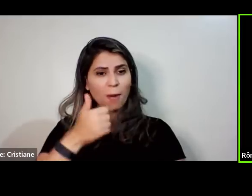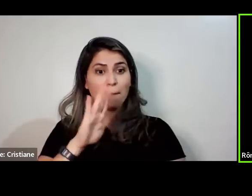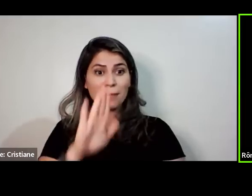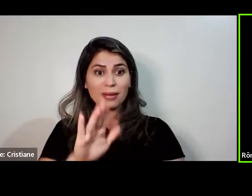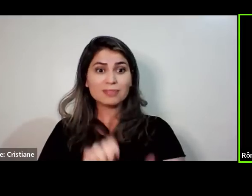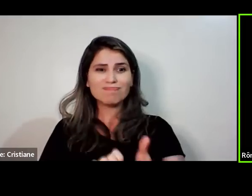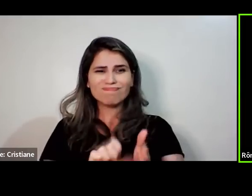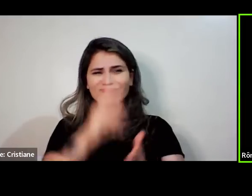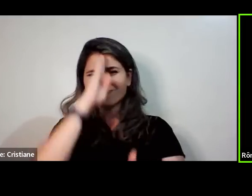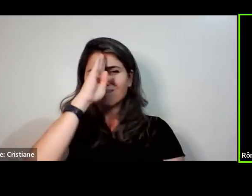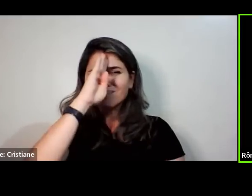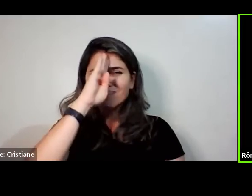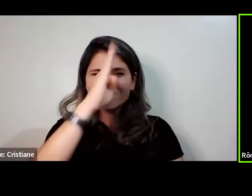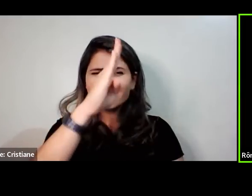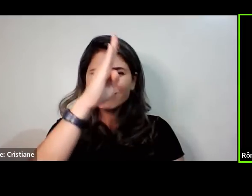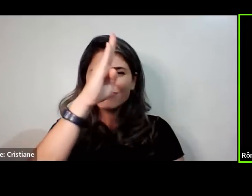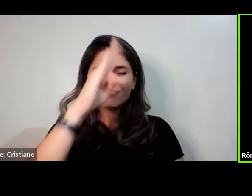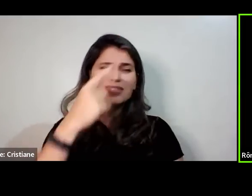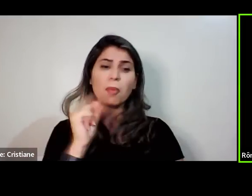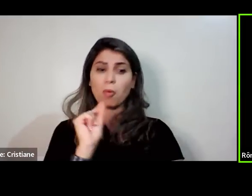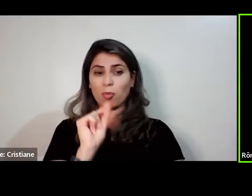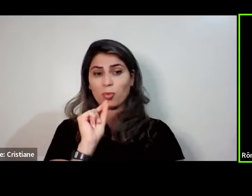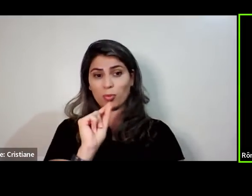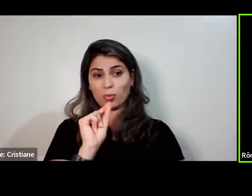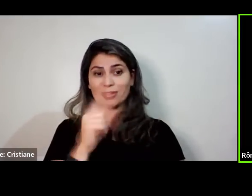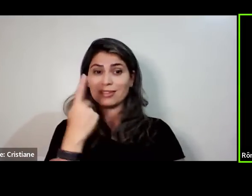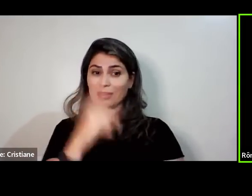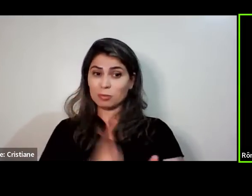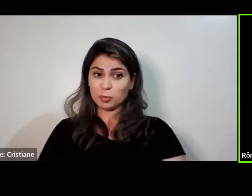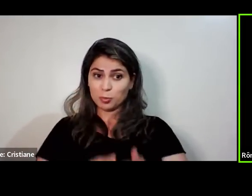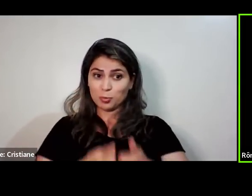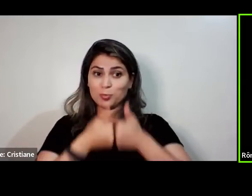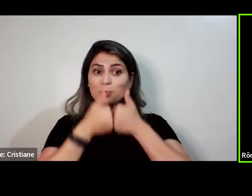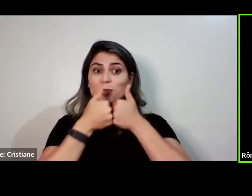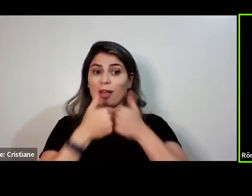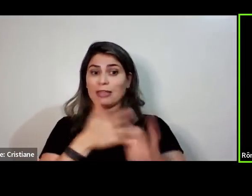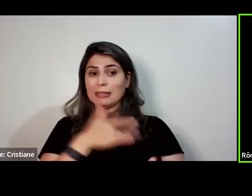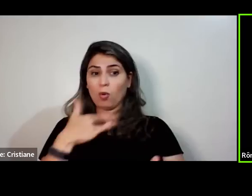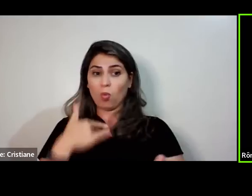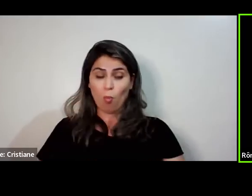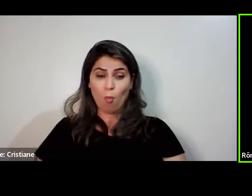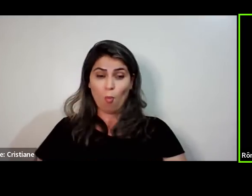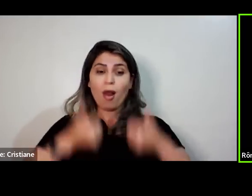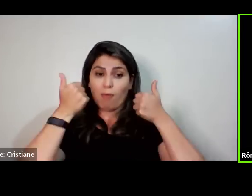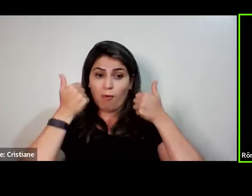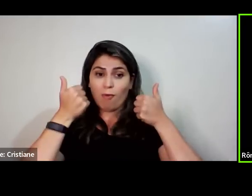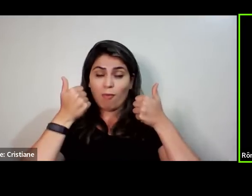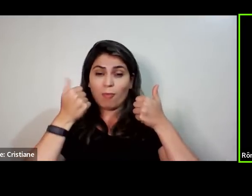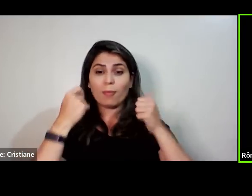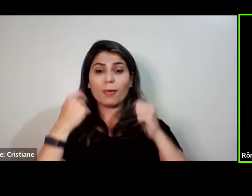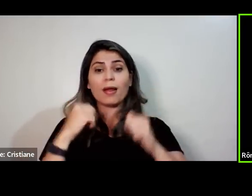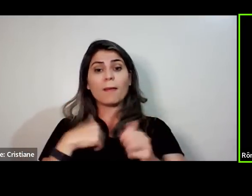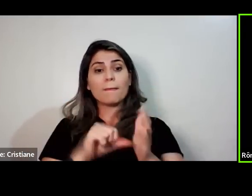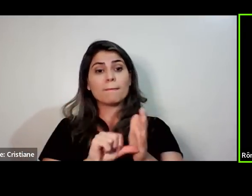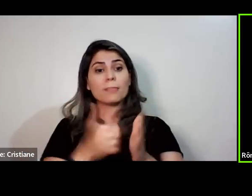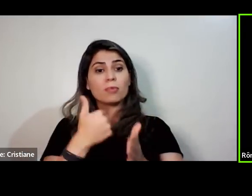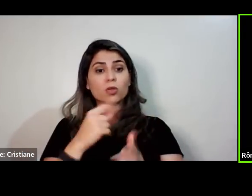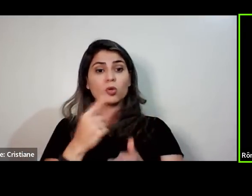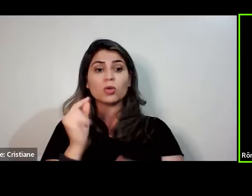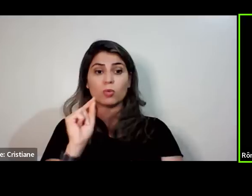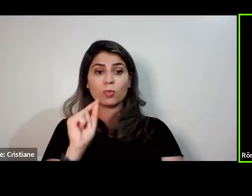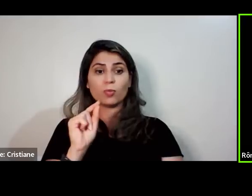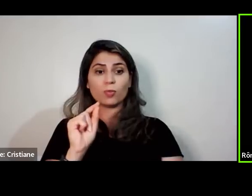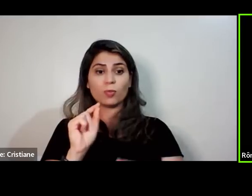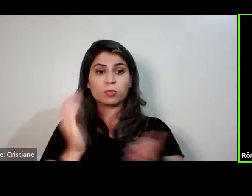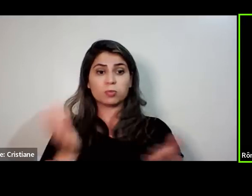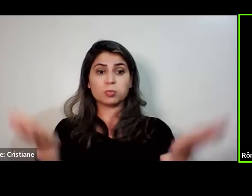qualidade de vida na questão da imunidade, ter a imunidade bem forte, é a produção de